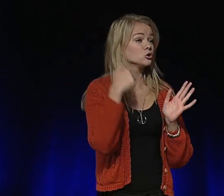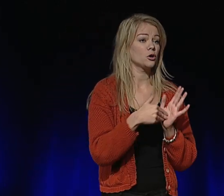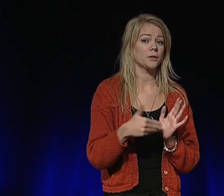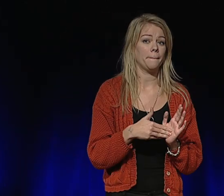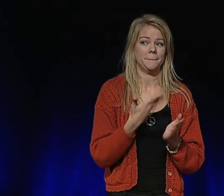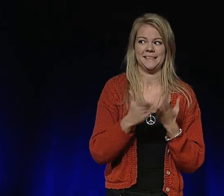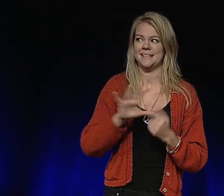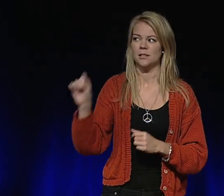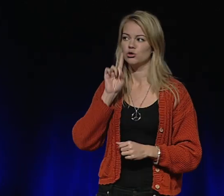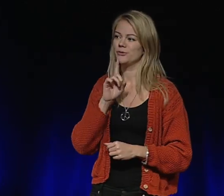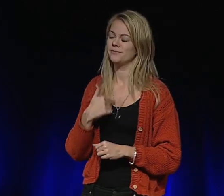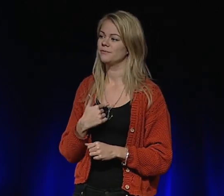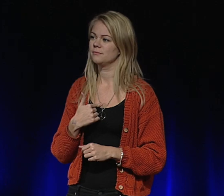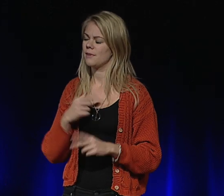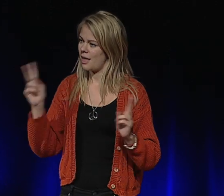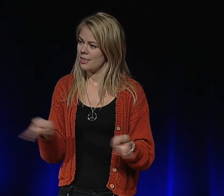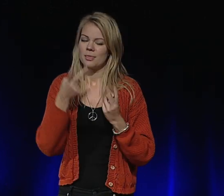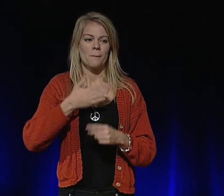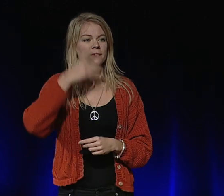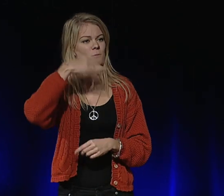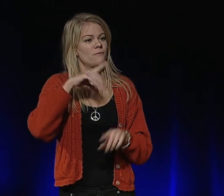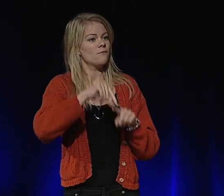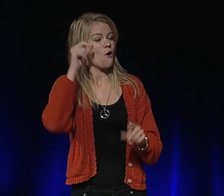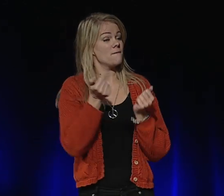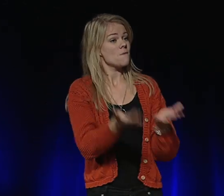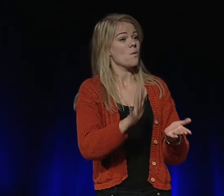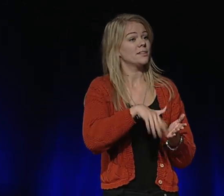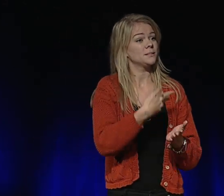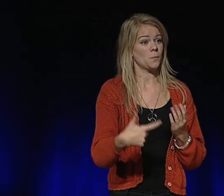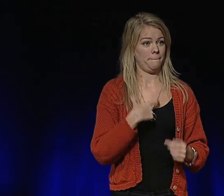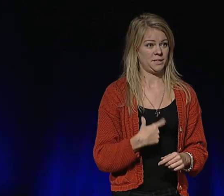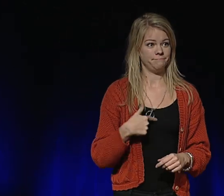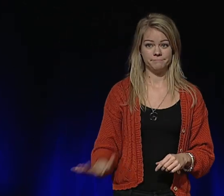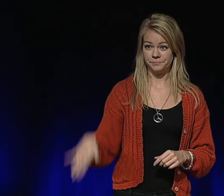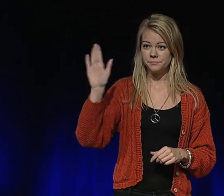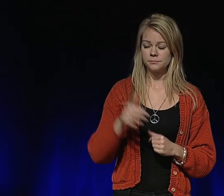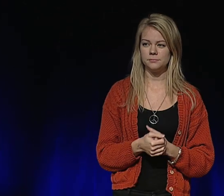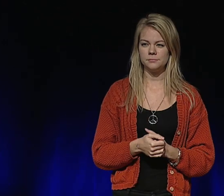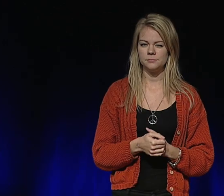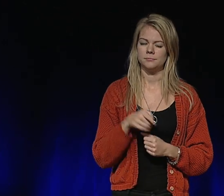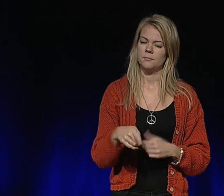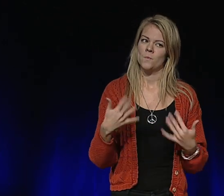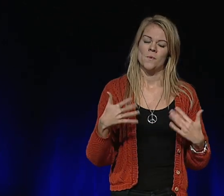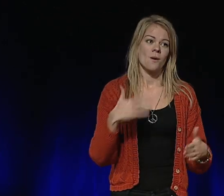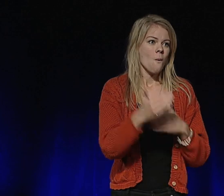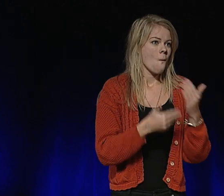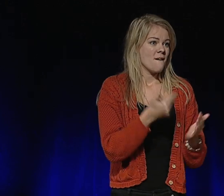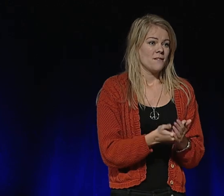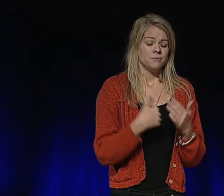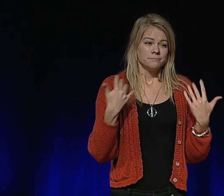Trots att jag är hörselskadad och alltså inte är helt döv valde mina föräldrar att ge mig teckenspråk. Det är en